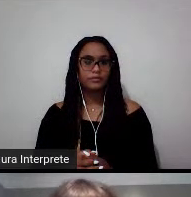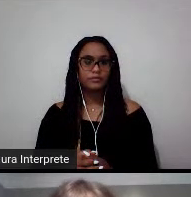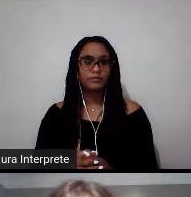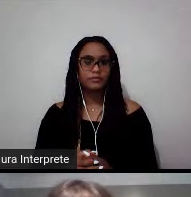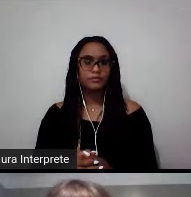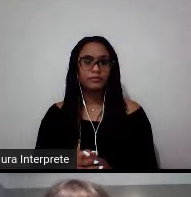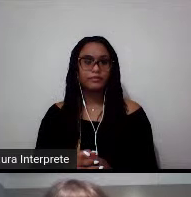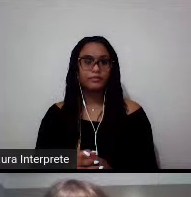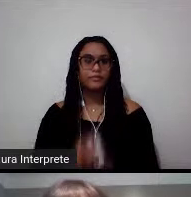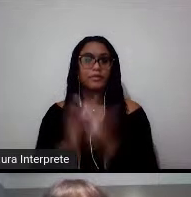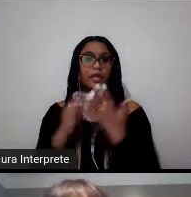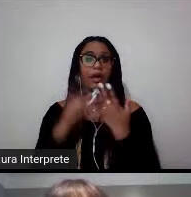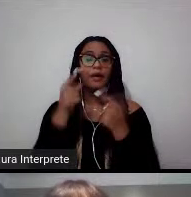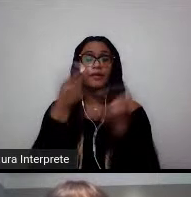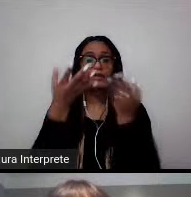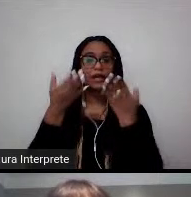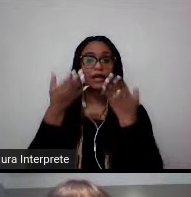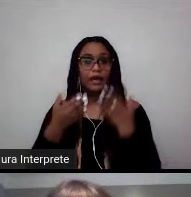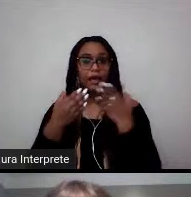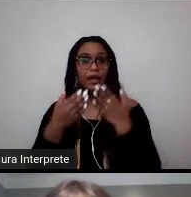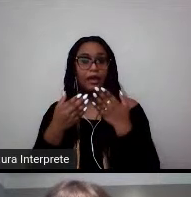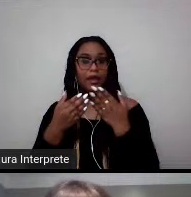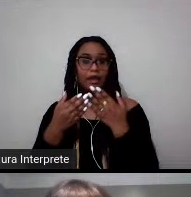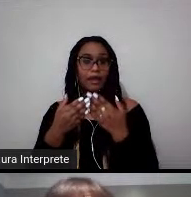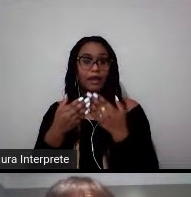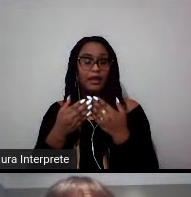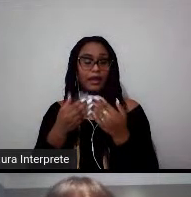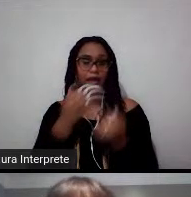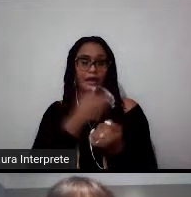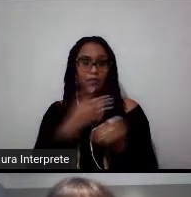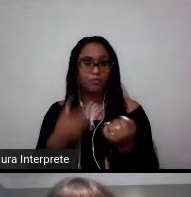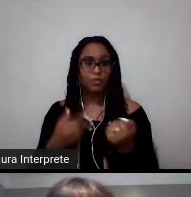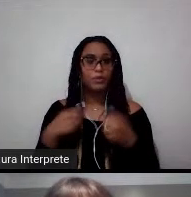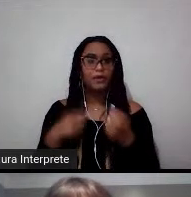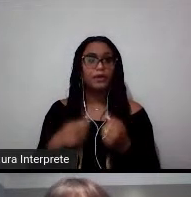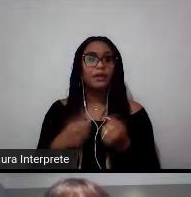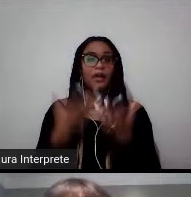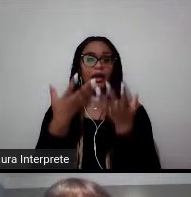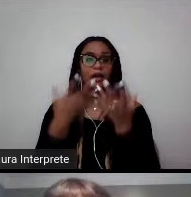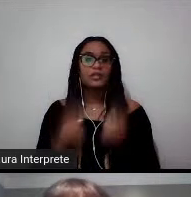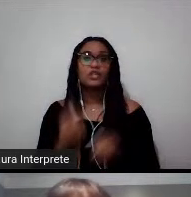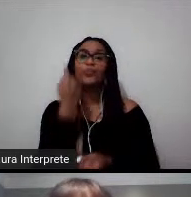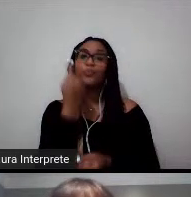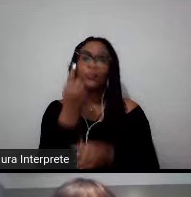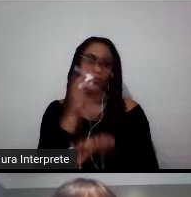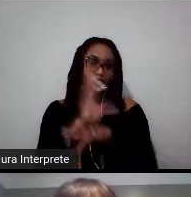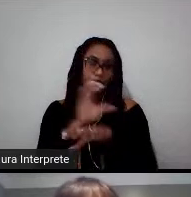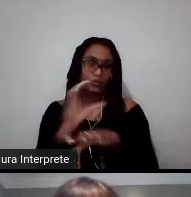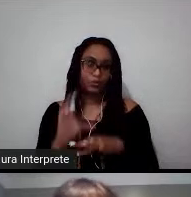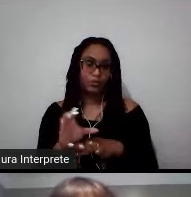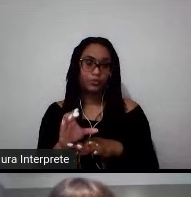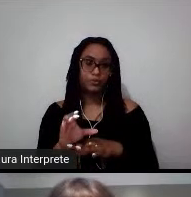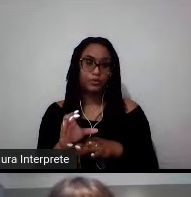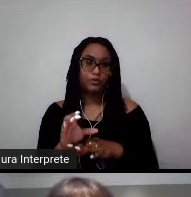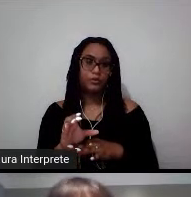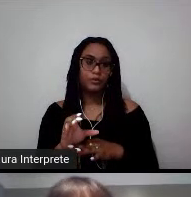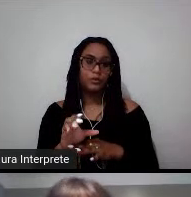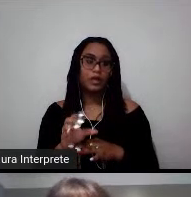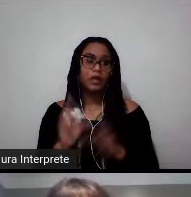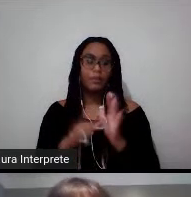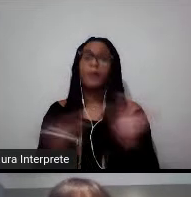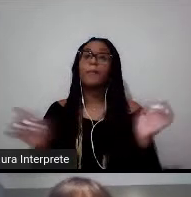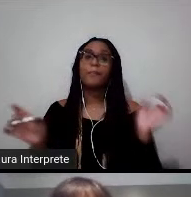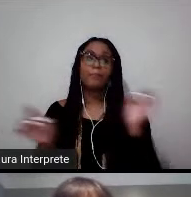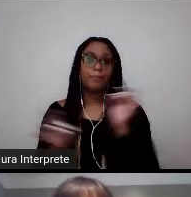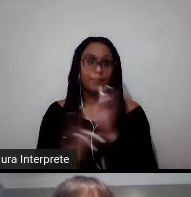Para você receber a bolsa, você precisa ter sido aceito em pelo menos um dos cursos que você escreveu até a etapa final do processo